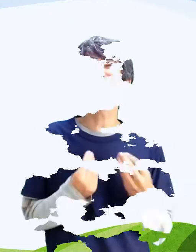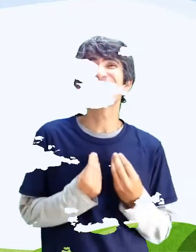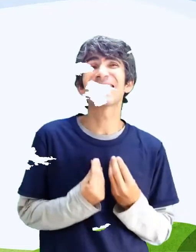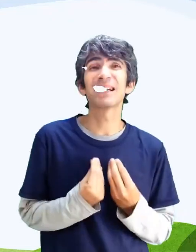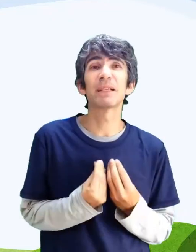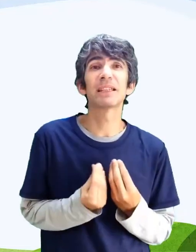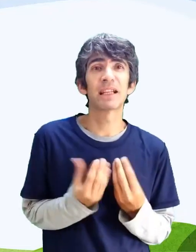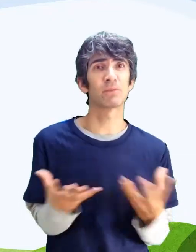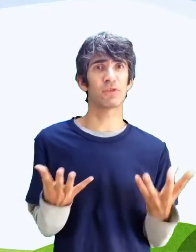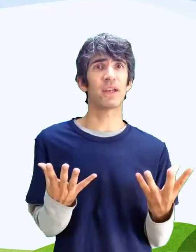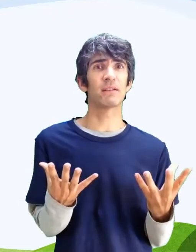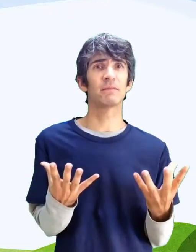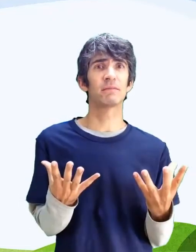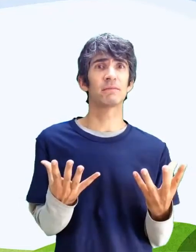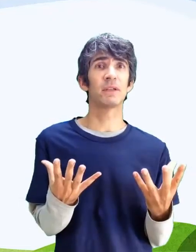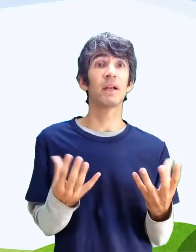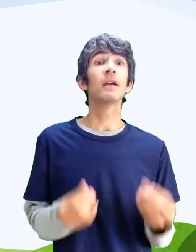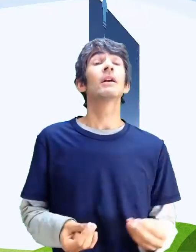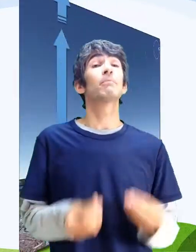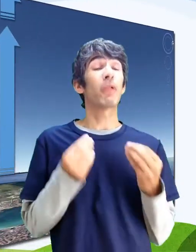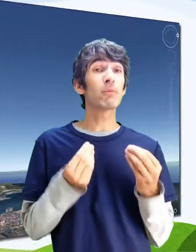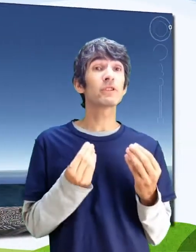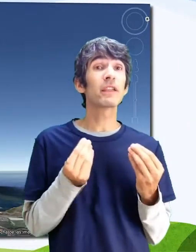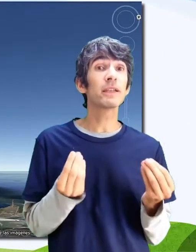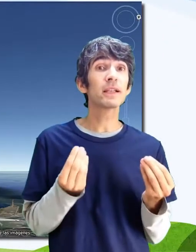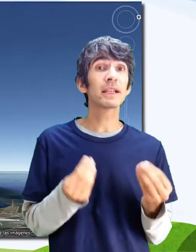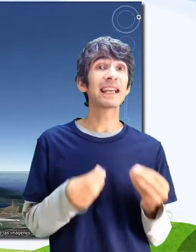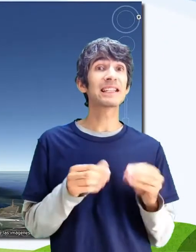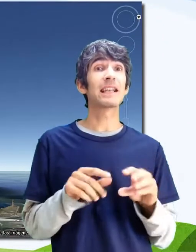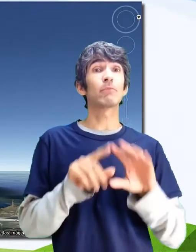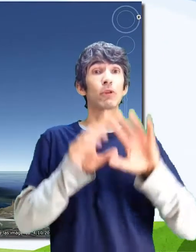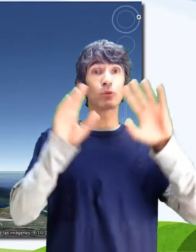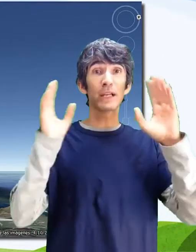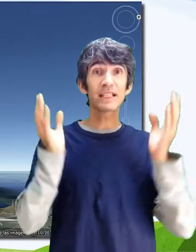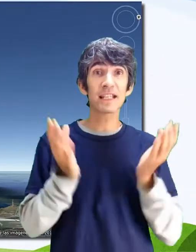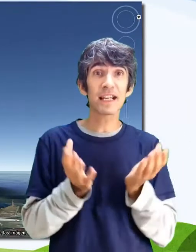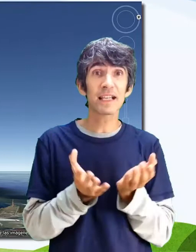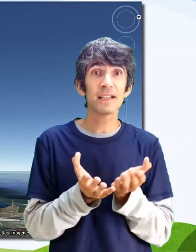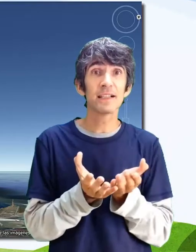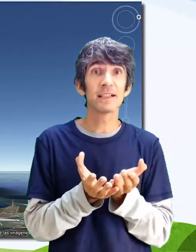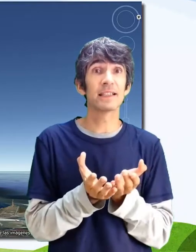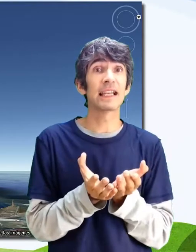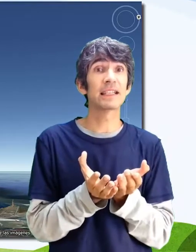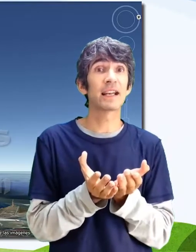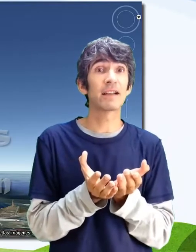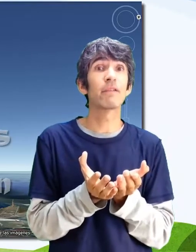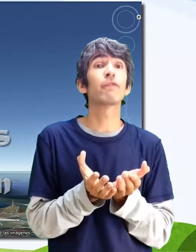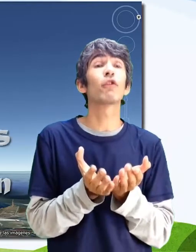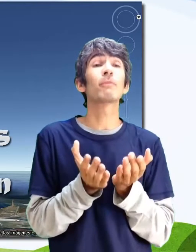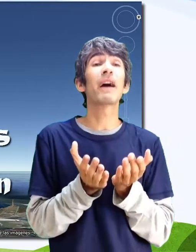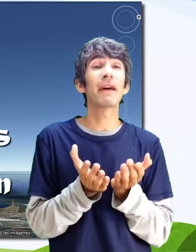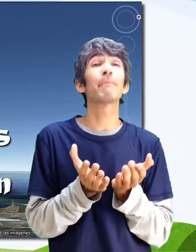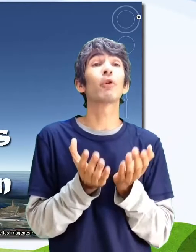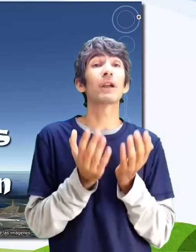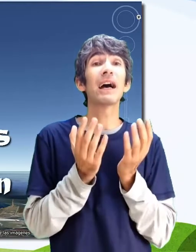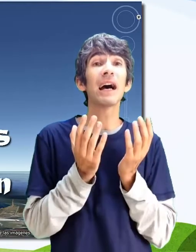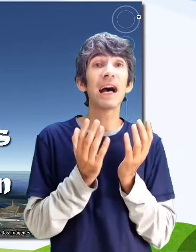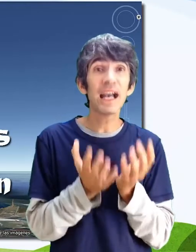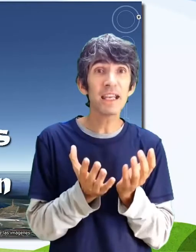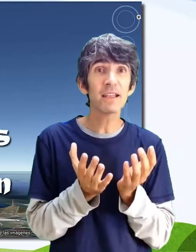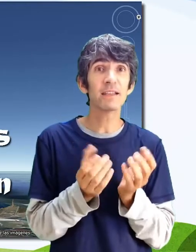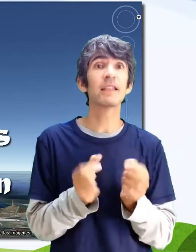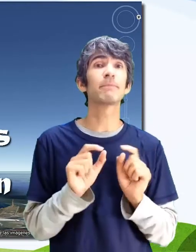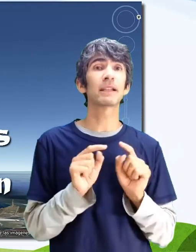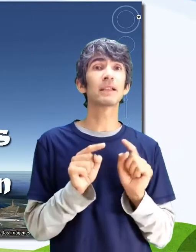¿Pero qué es exactamente la atmósfera? Podemos decir que es la envoltura externa de la Tierra, formada por